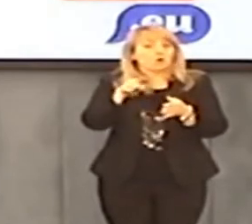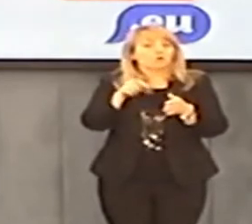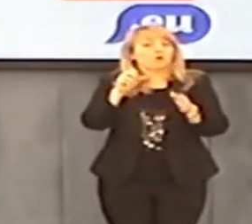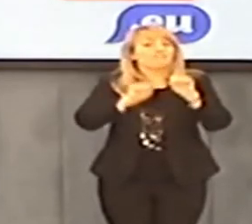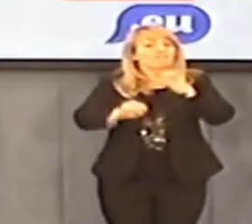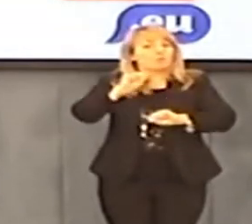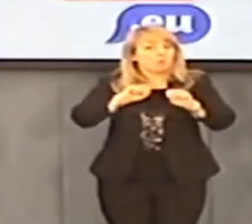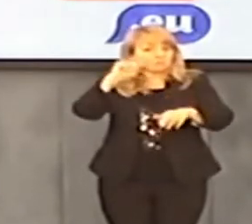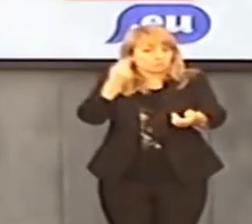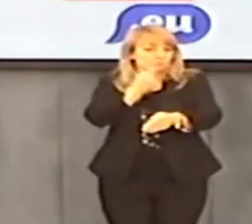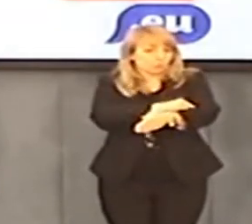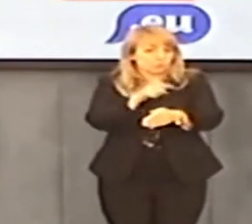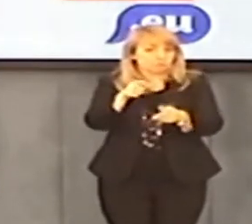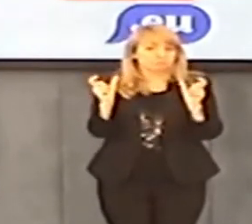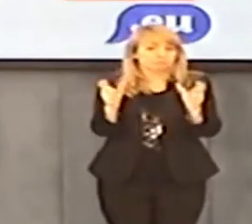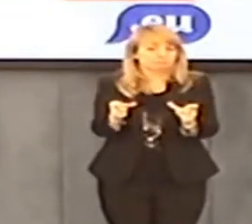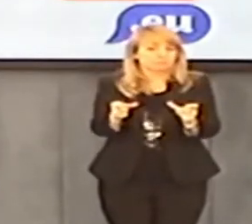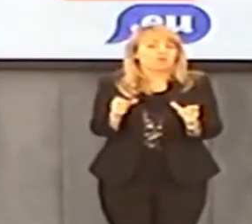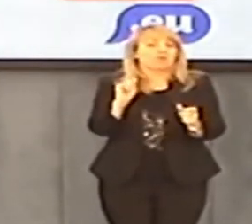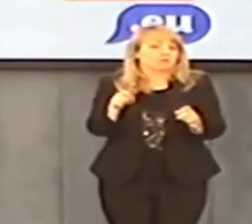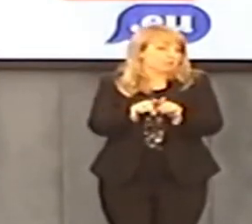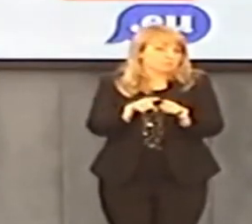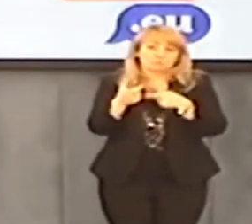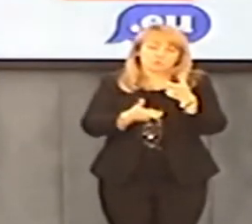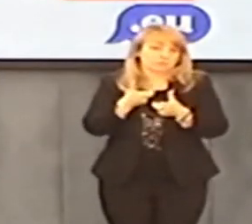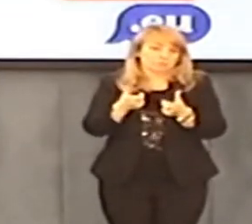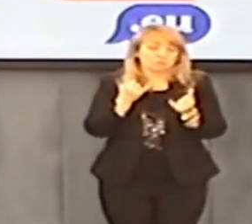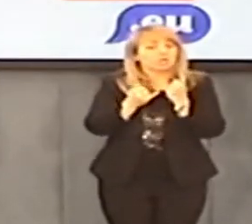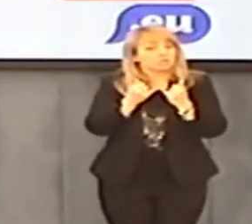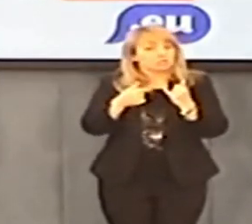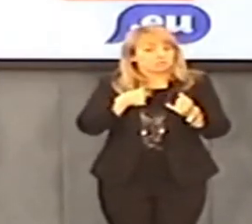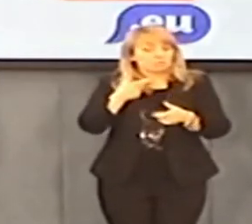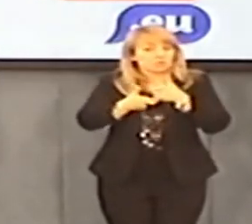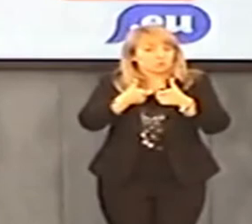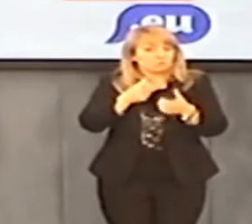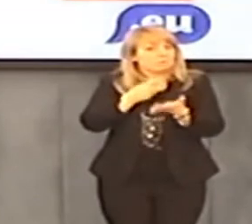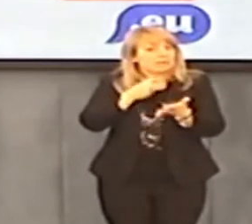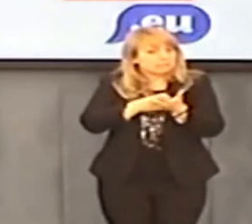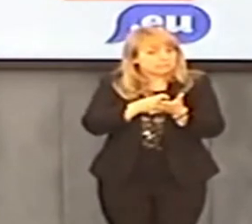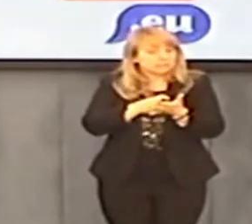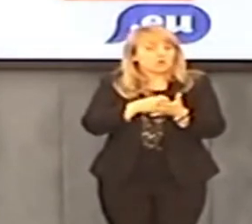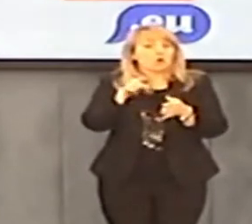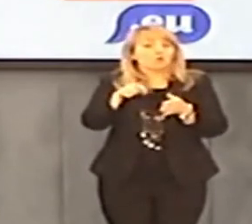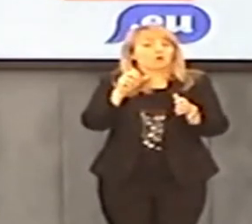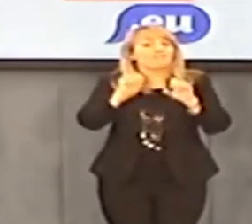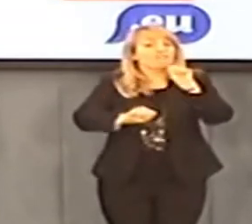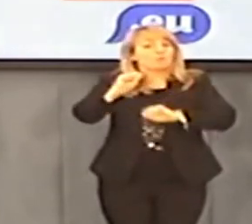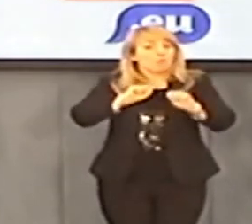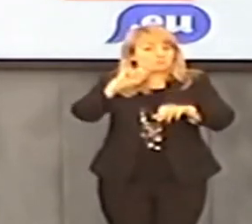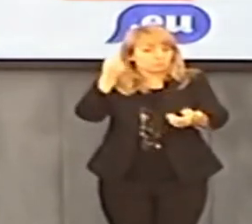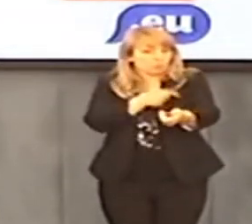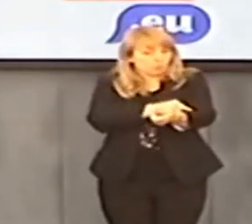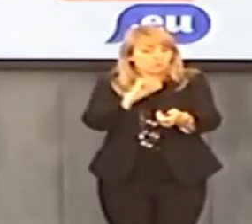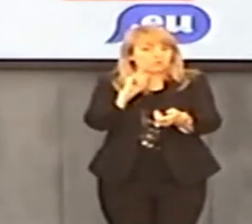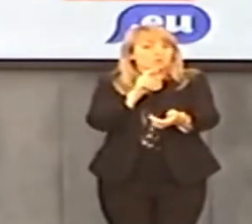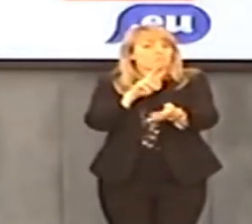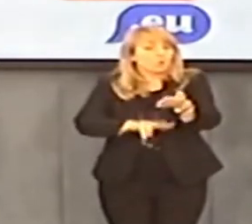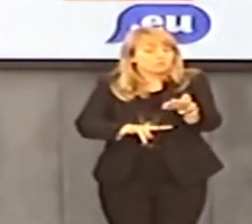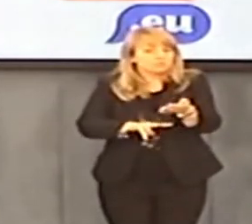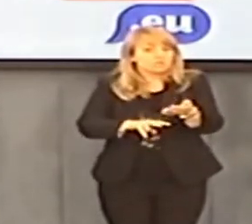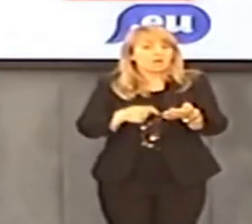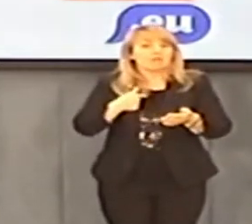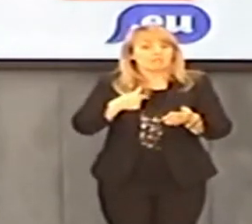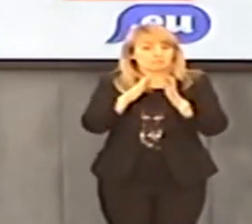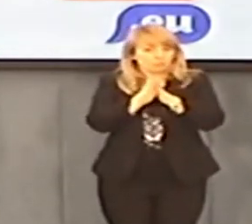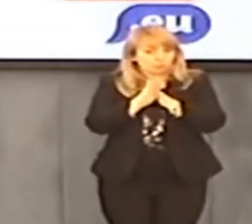prokuraturę i wymiastowliwości. A za tym, jeśli wystosujemy taki list, to włoska prokuratura i policja